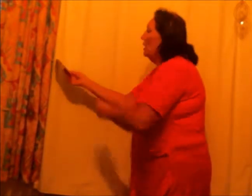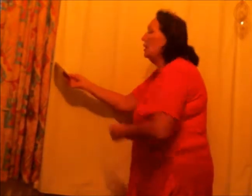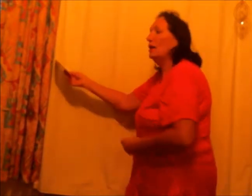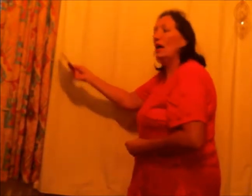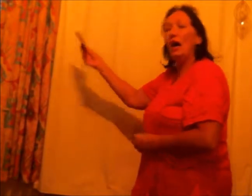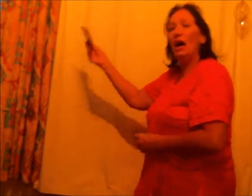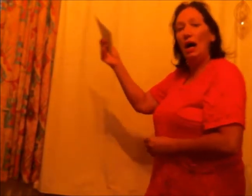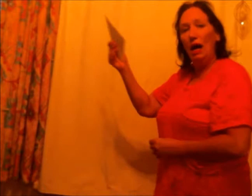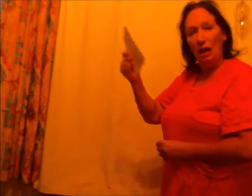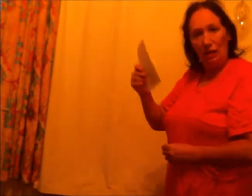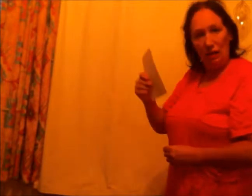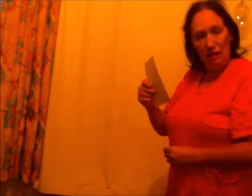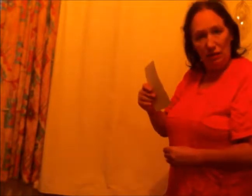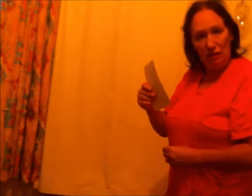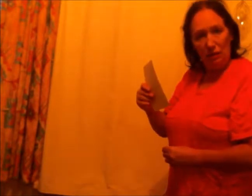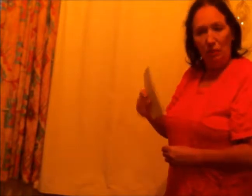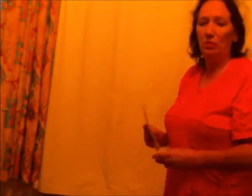haal de brief.